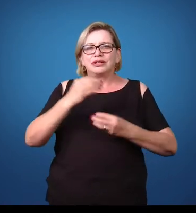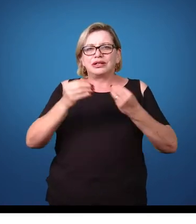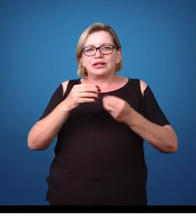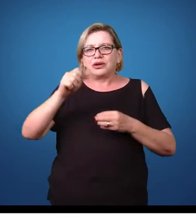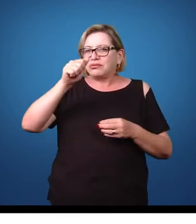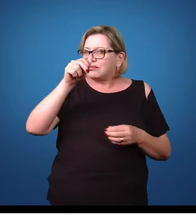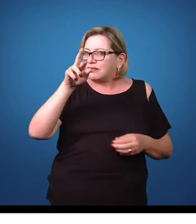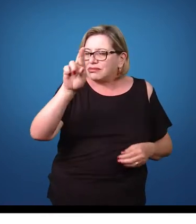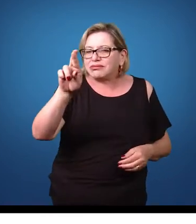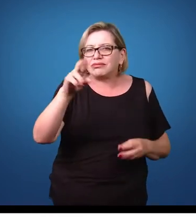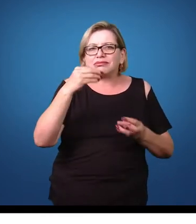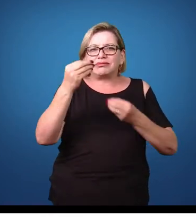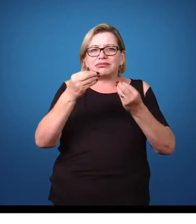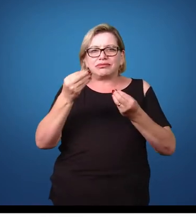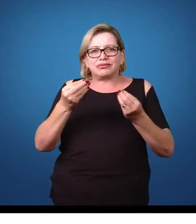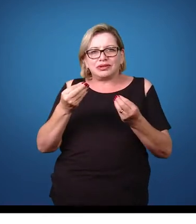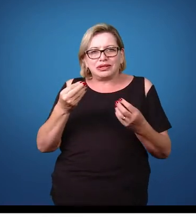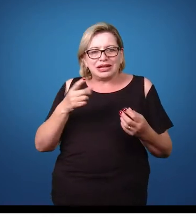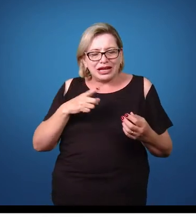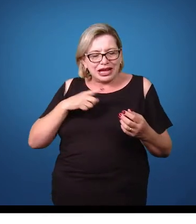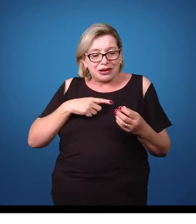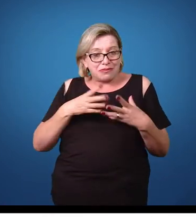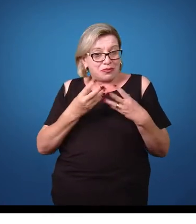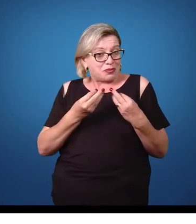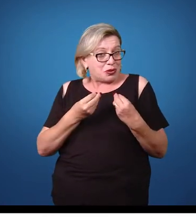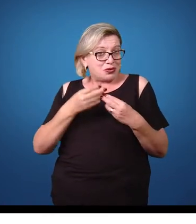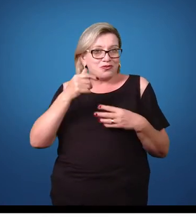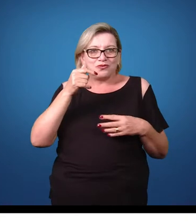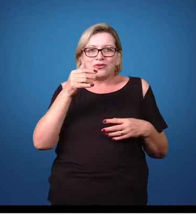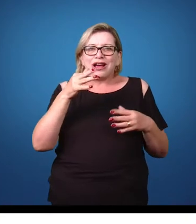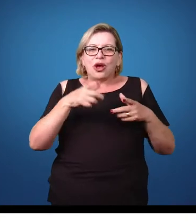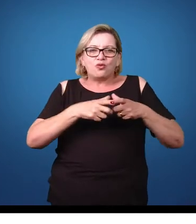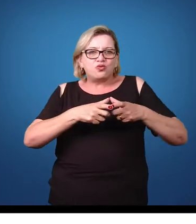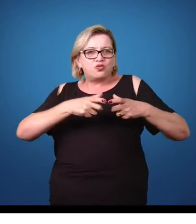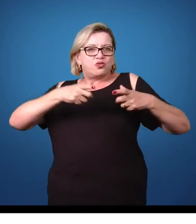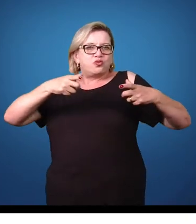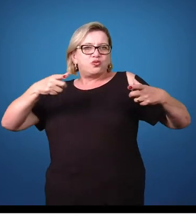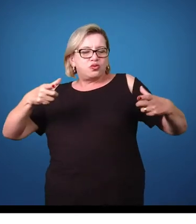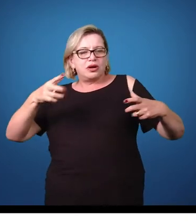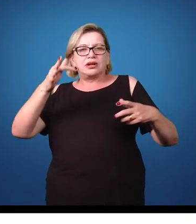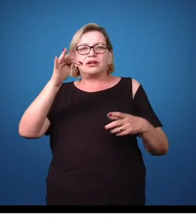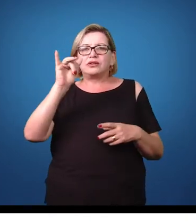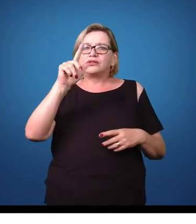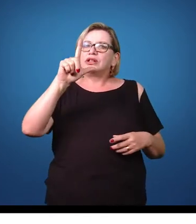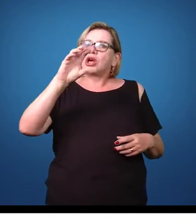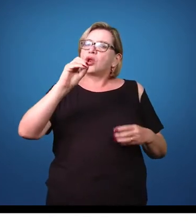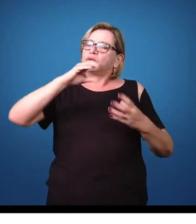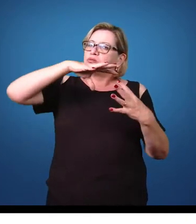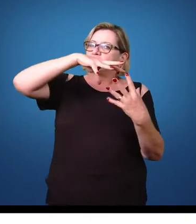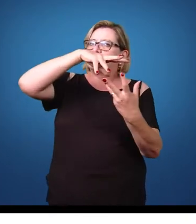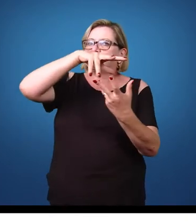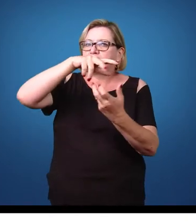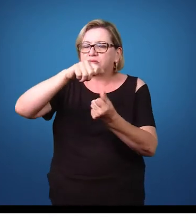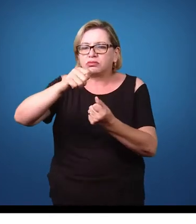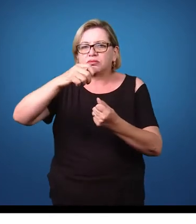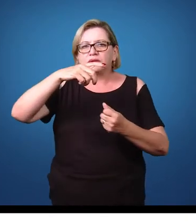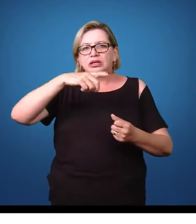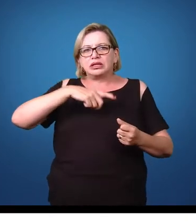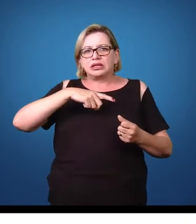artrópodos, eles são o maior filo, são considerados o maior filo do planeta.